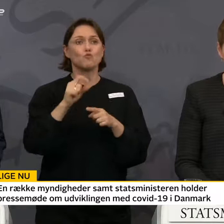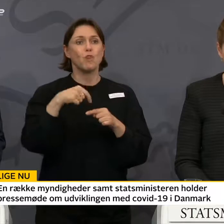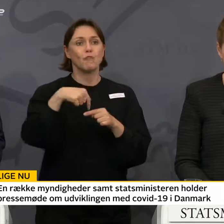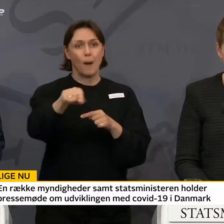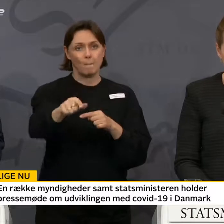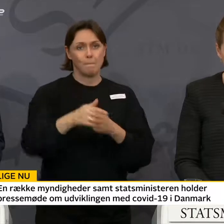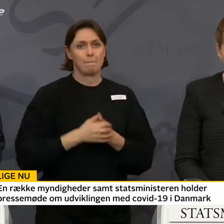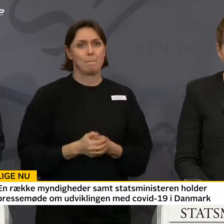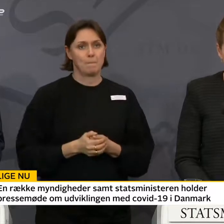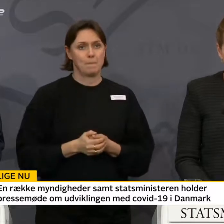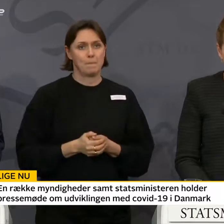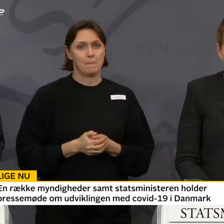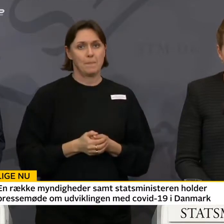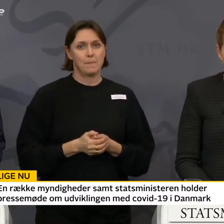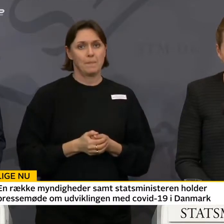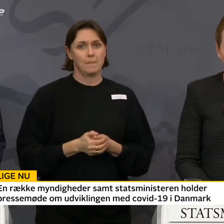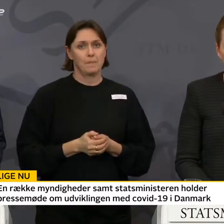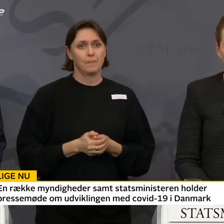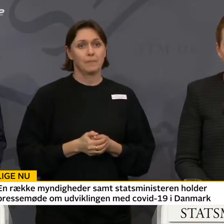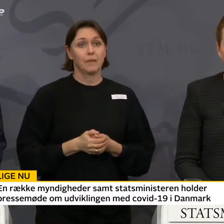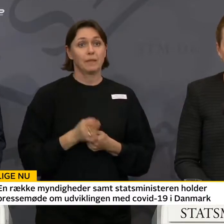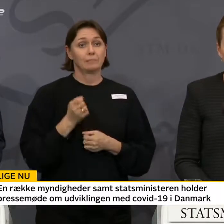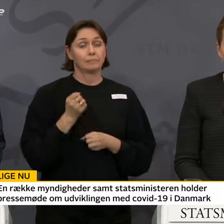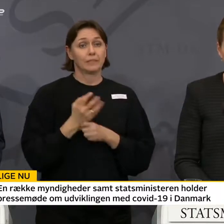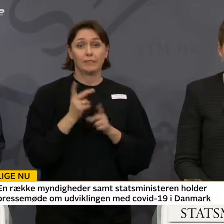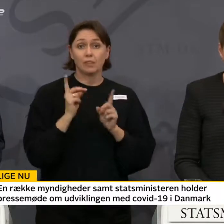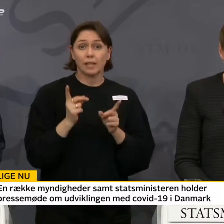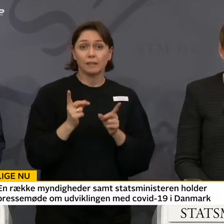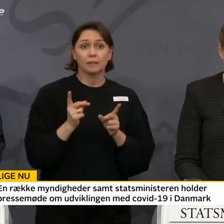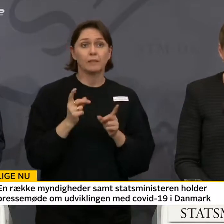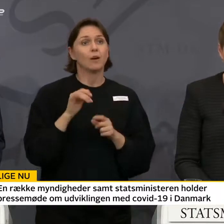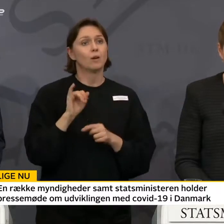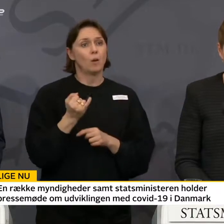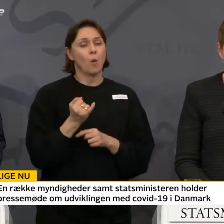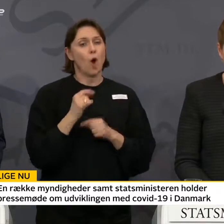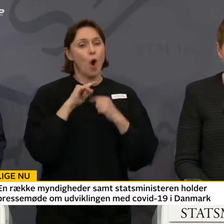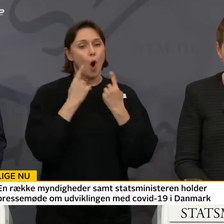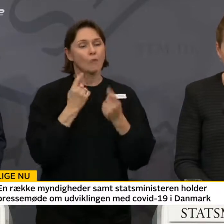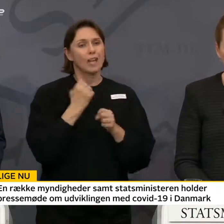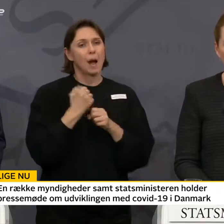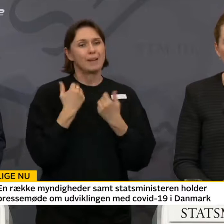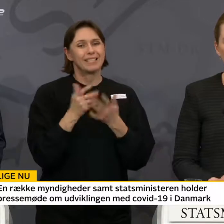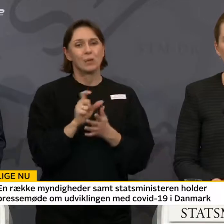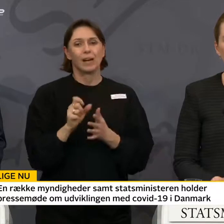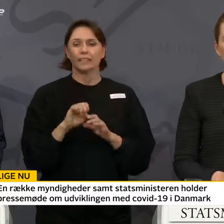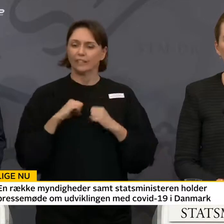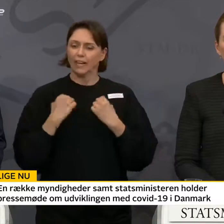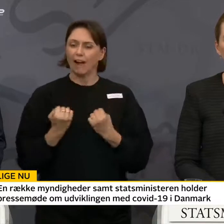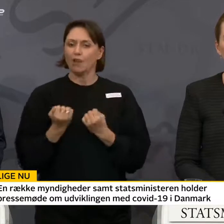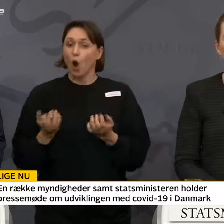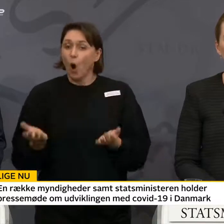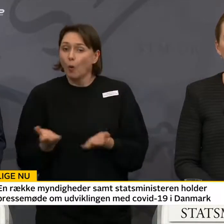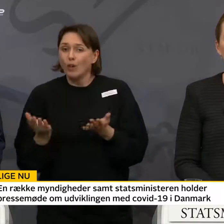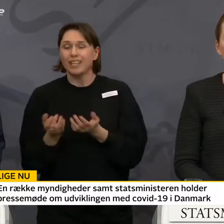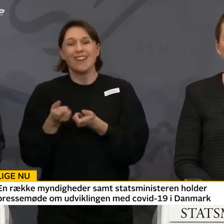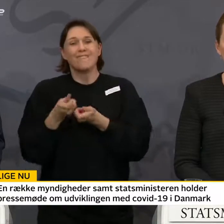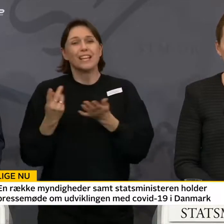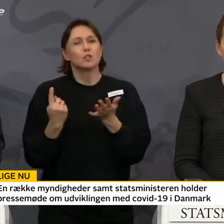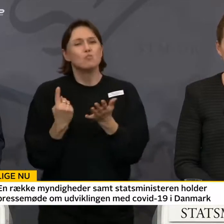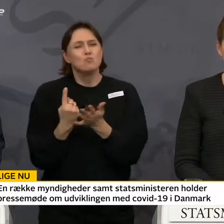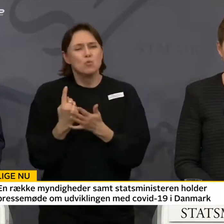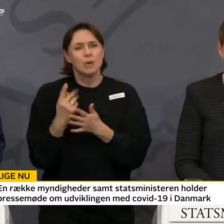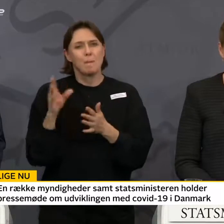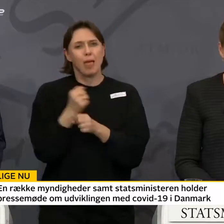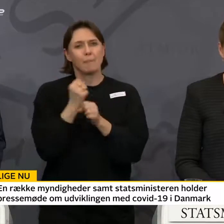frem. Det vil ske på den måde, at offentlige arbejdsgiver opfordres kraftigt til at sende flest mulige